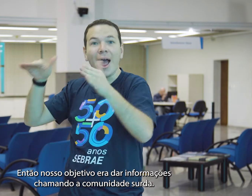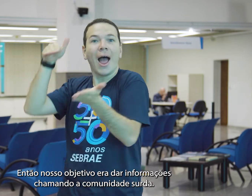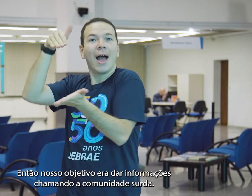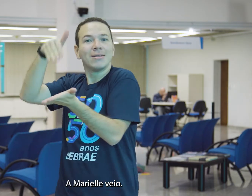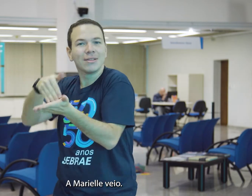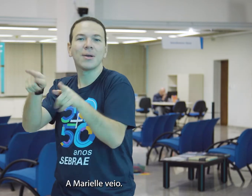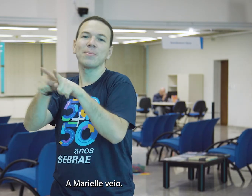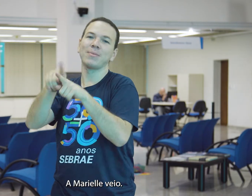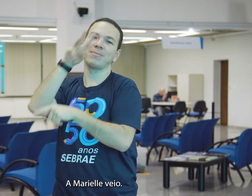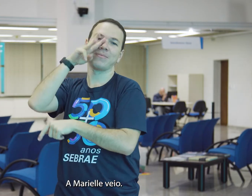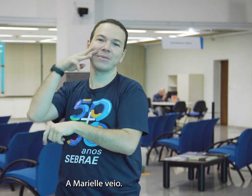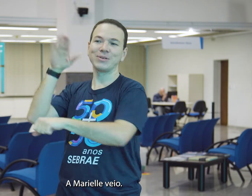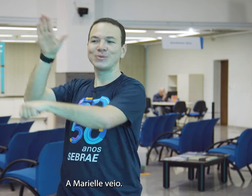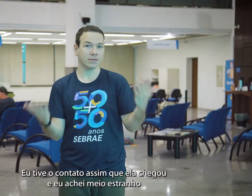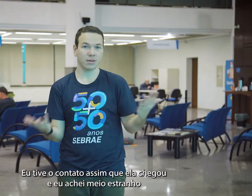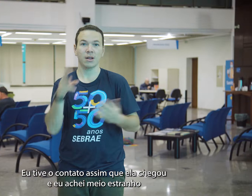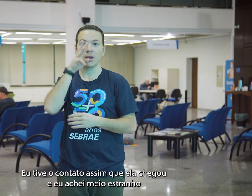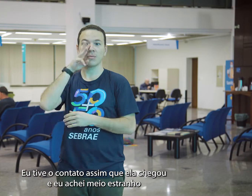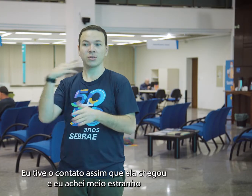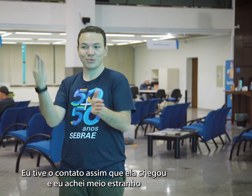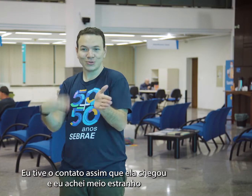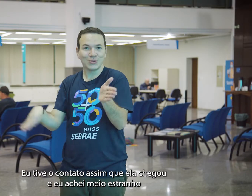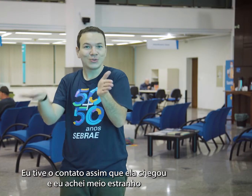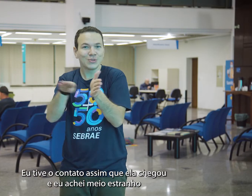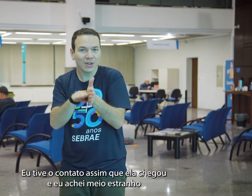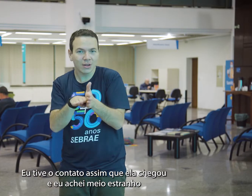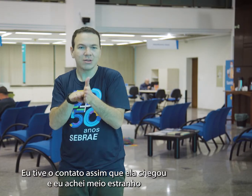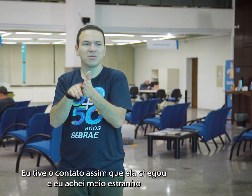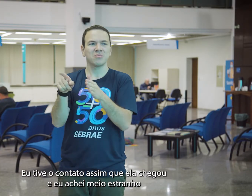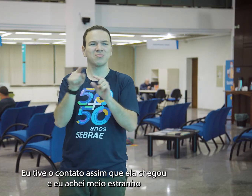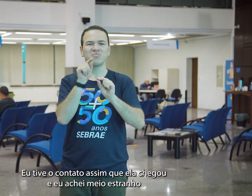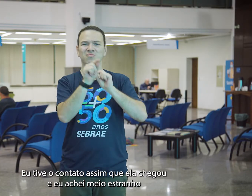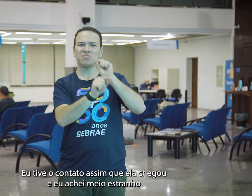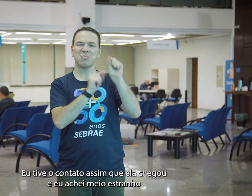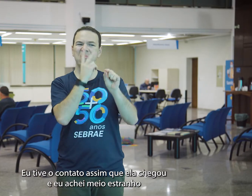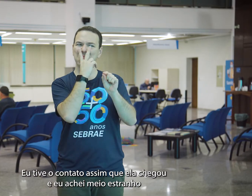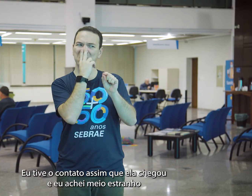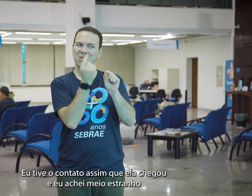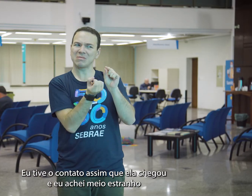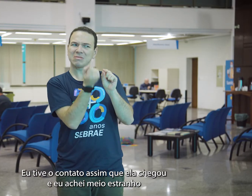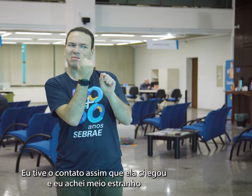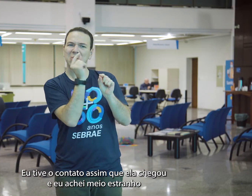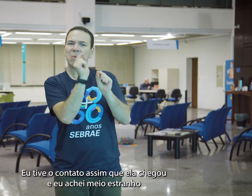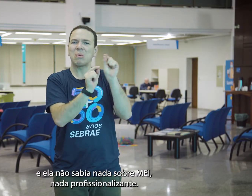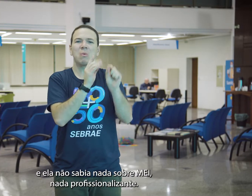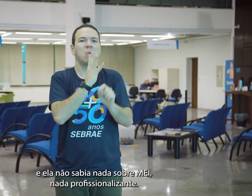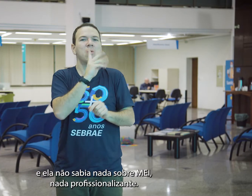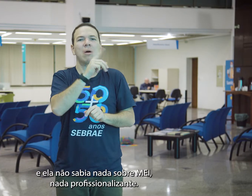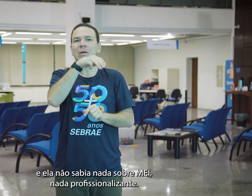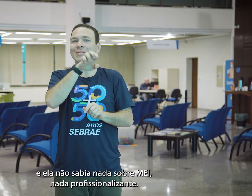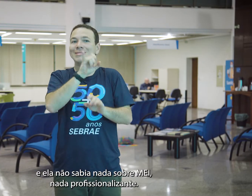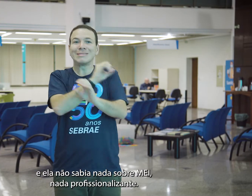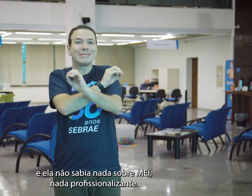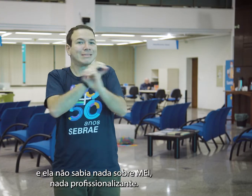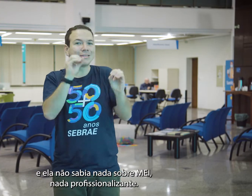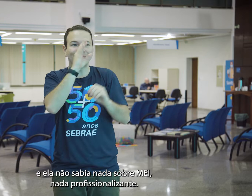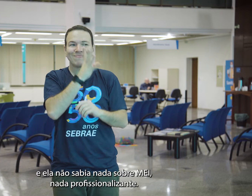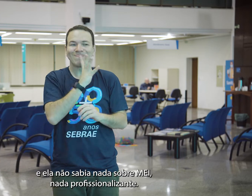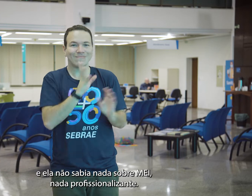surda. A Marielle veio, eu tive o contato assim que ela chegou, eu achei meio estranho, ela não sabia nada sobre MEI,